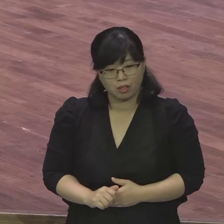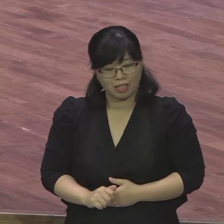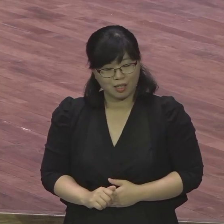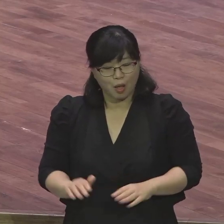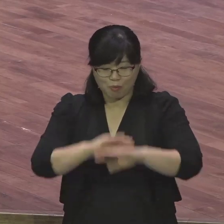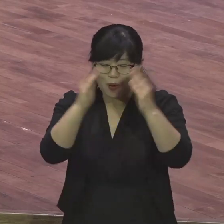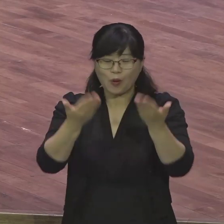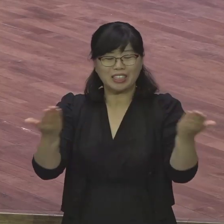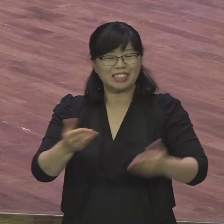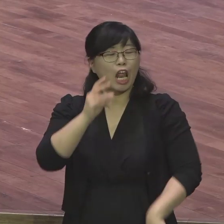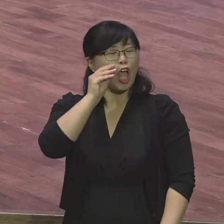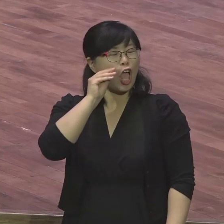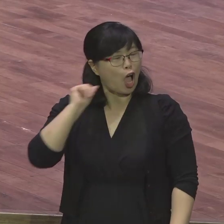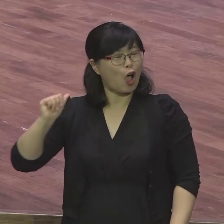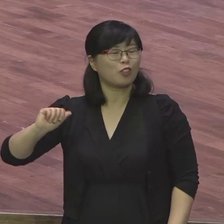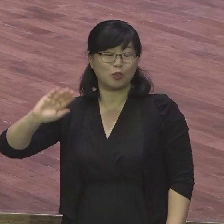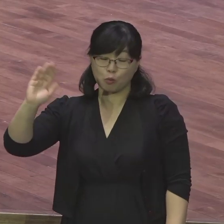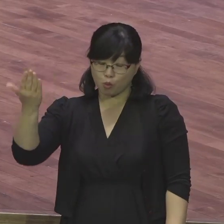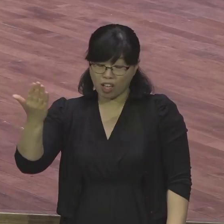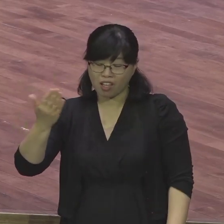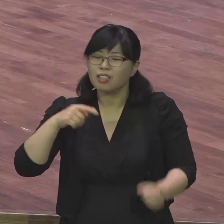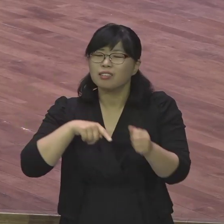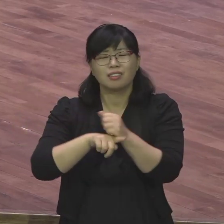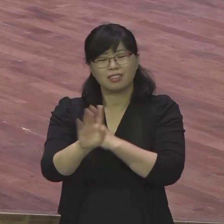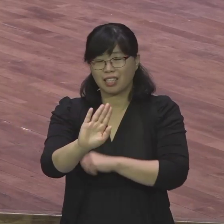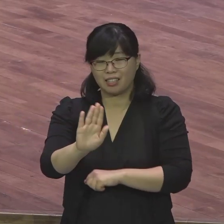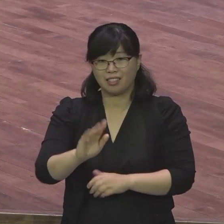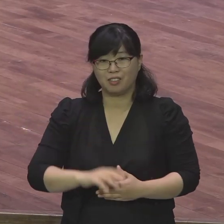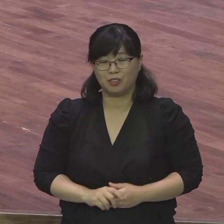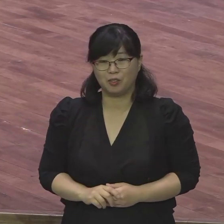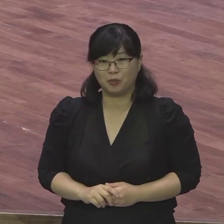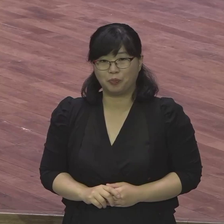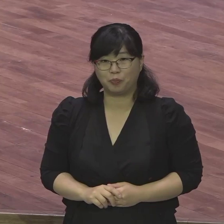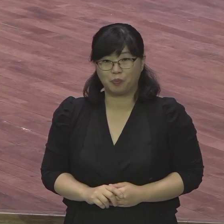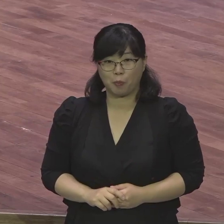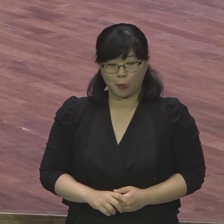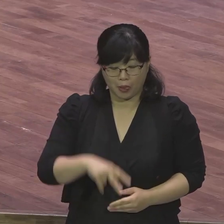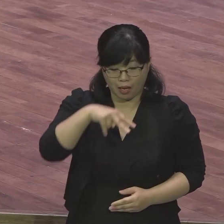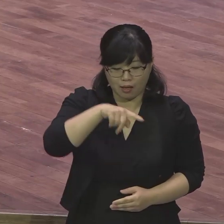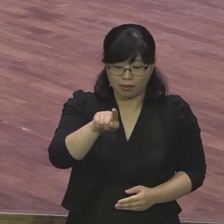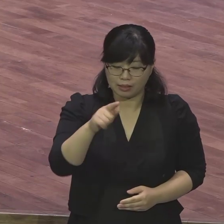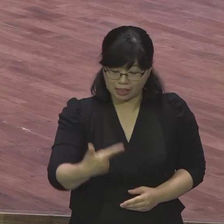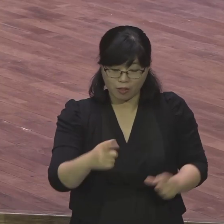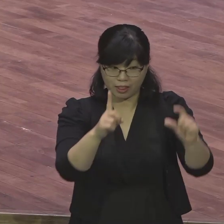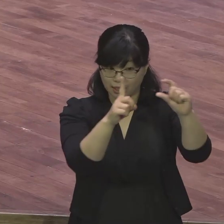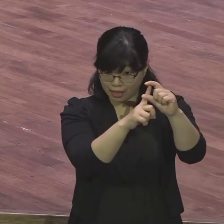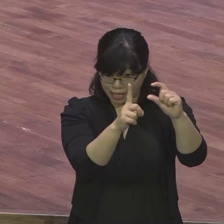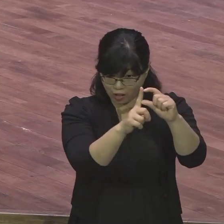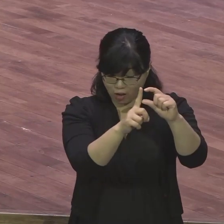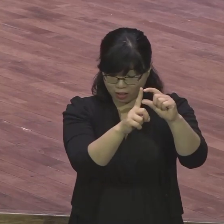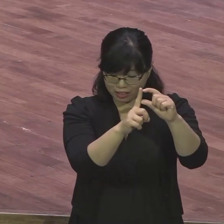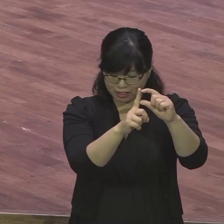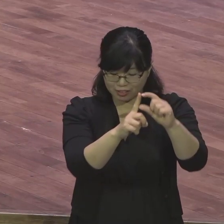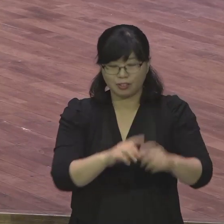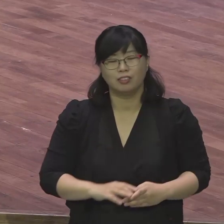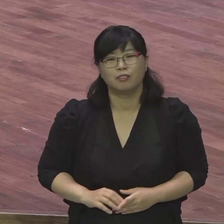말하는 이 선이란 말은 헬람으로 아가토스입니다 선을 이룬다 할 때 아가토스라고 하는데 하나님의